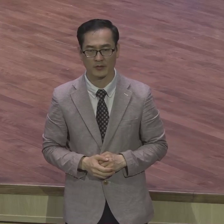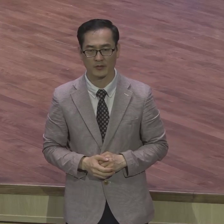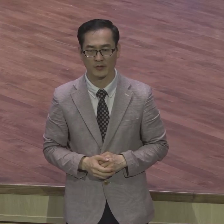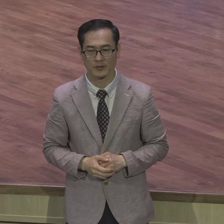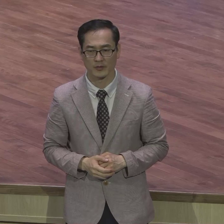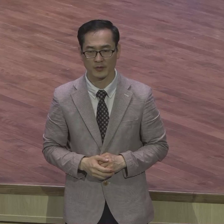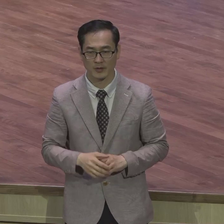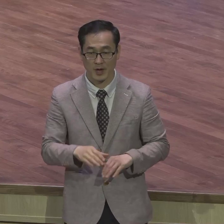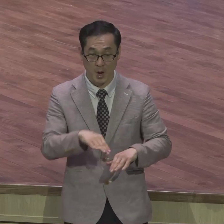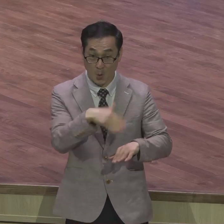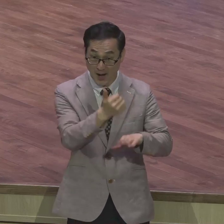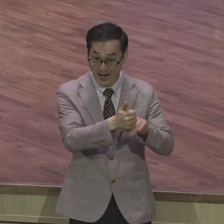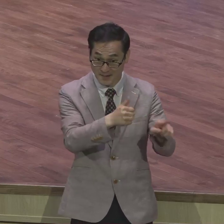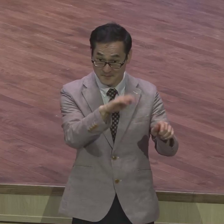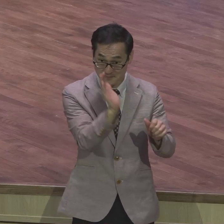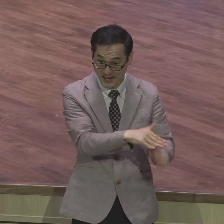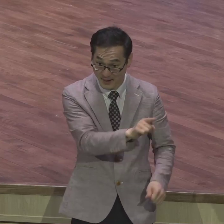뒀다 그런 뜻이에요 내버려 둔 분